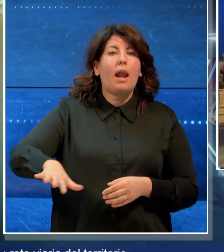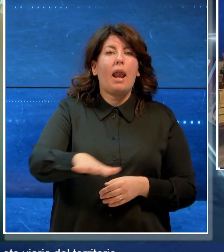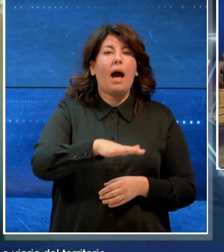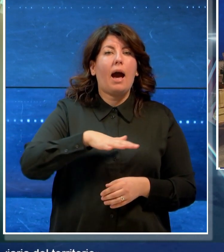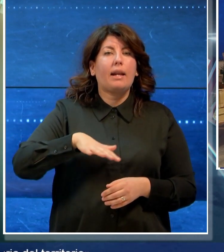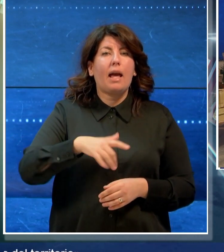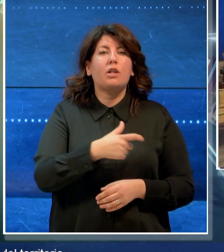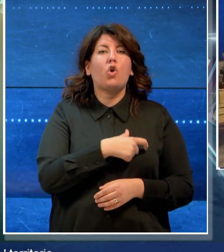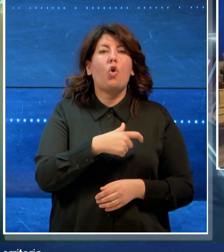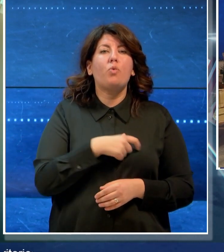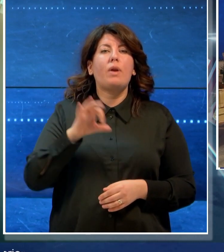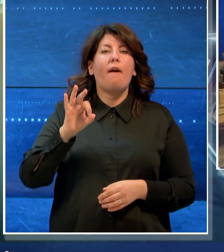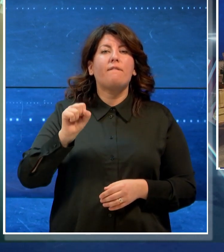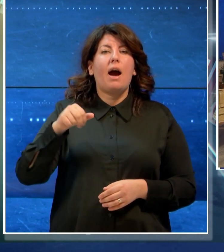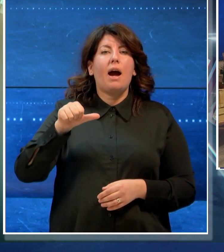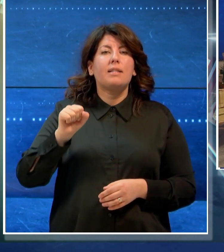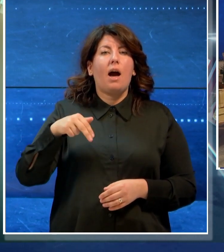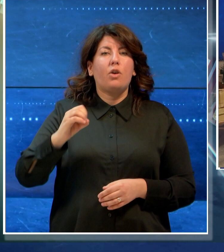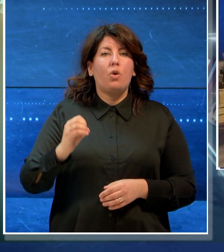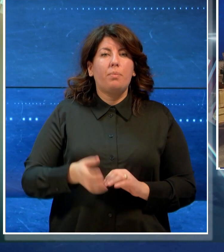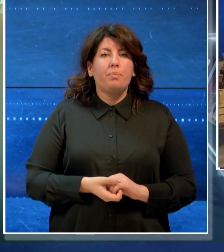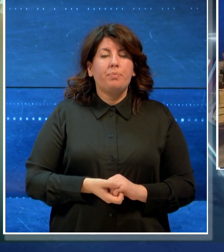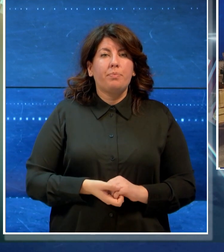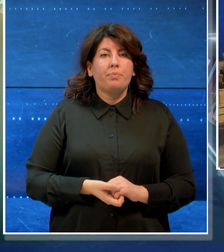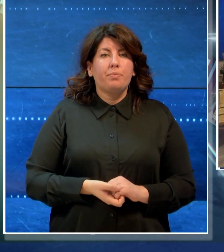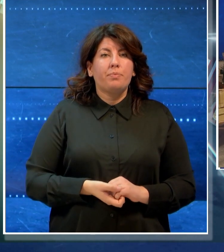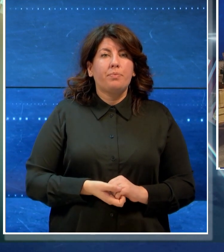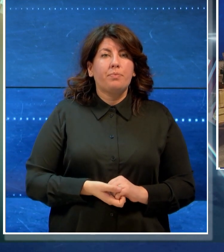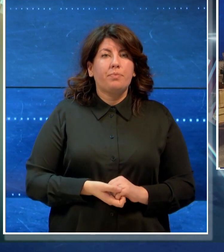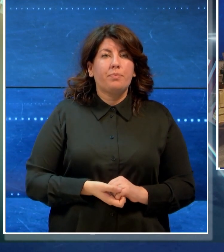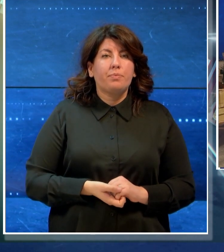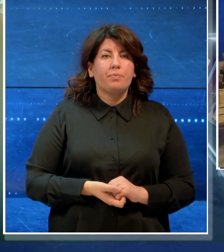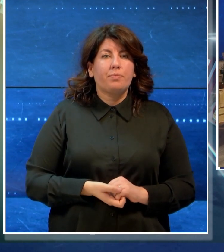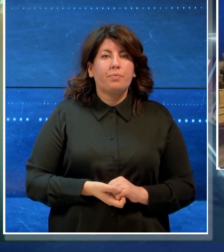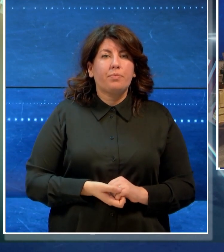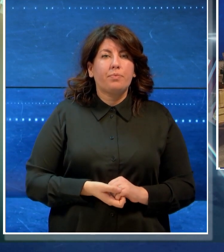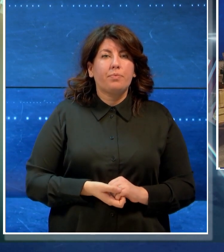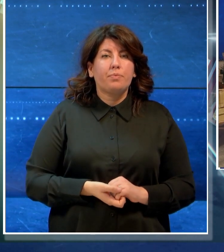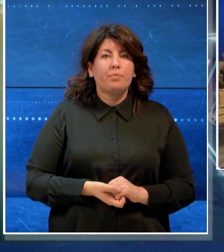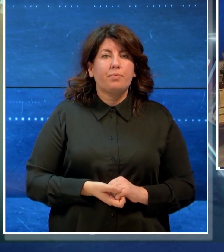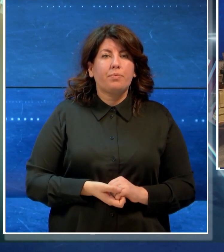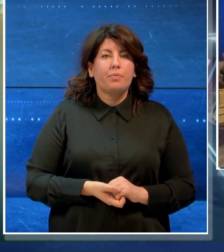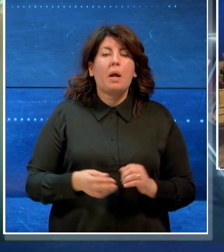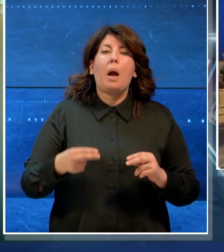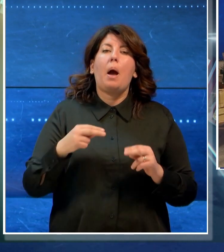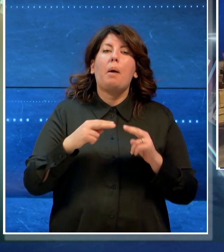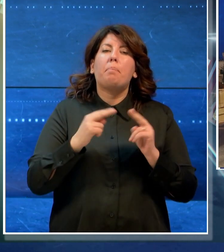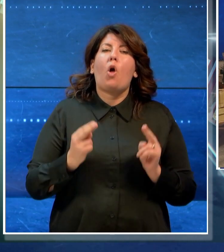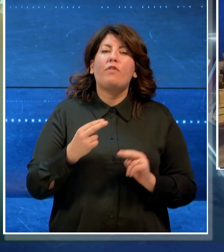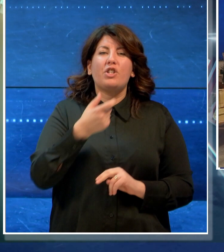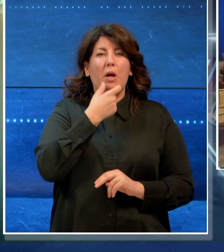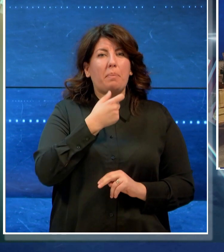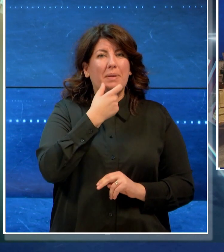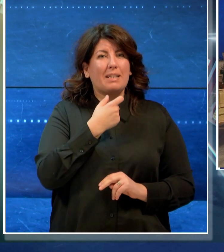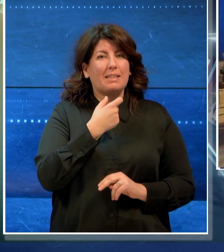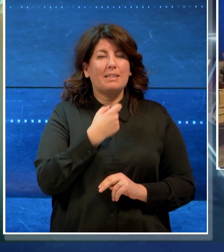comune di Fasano. Si tratta, sottolinea in una nota la provincia di Brindisi,